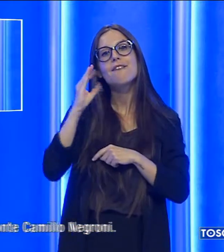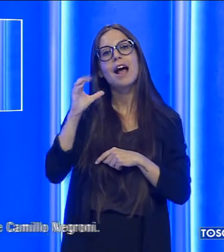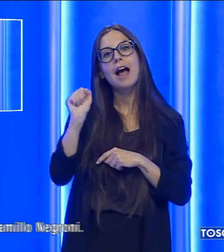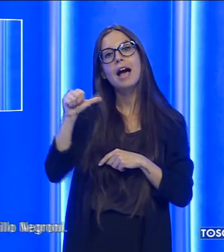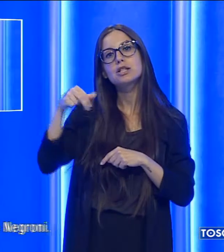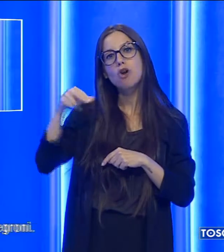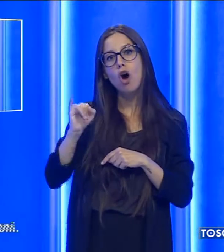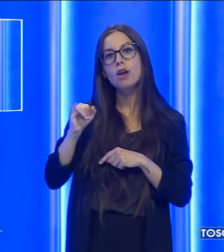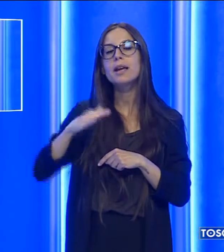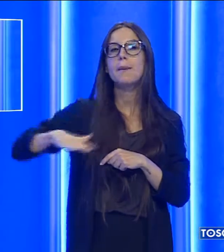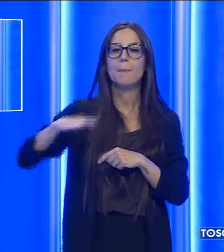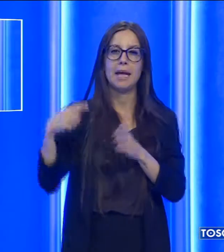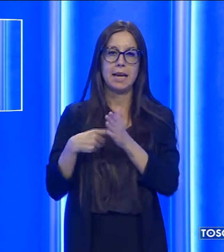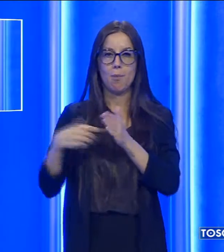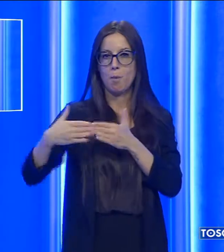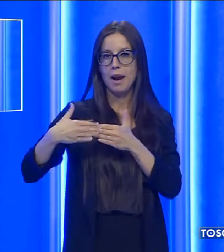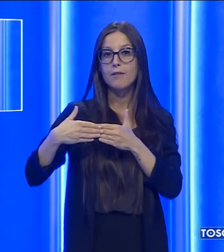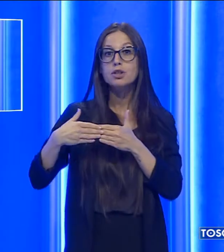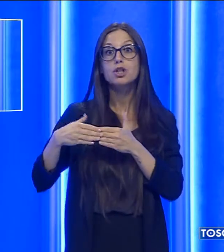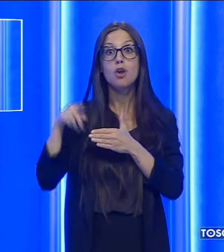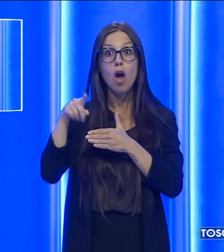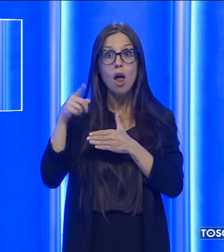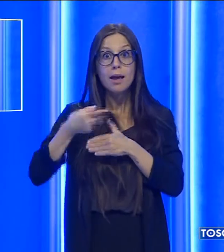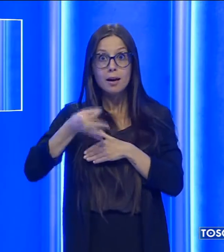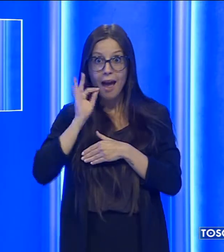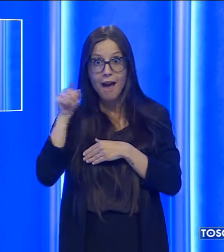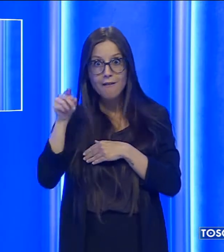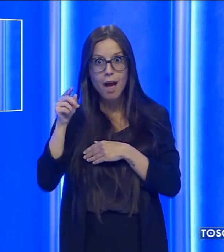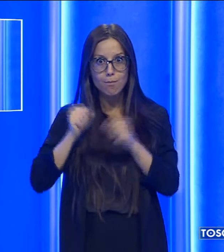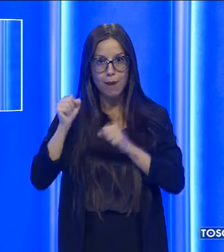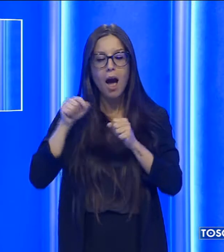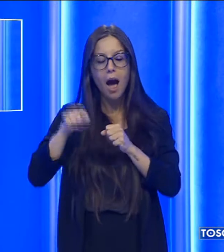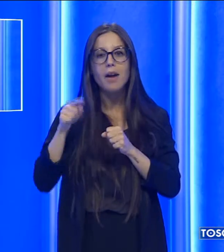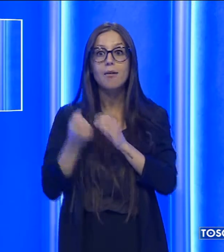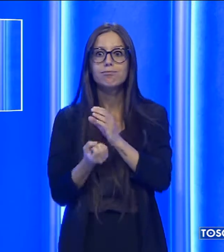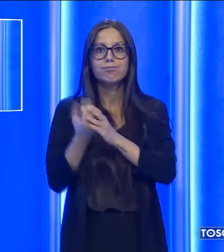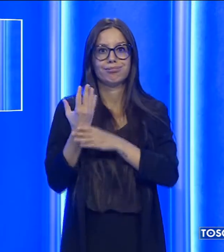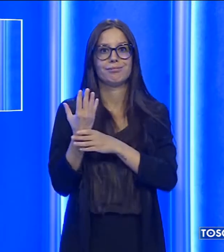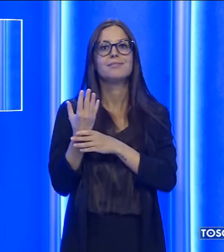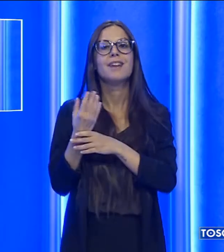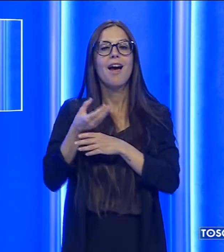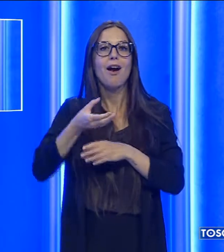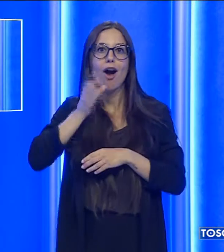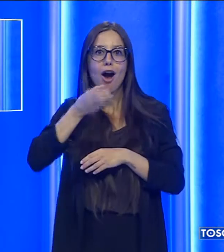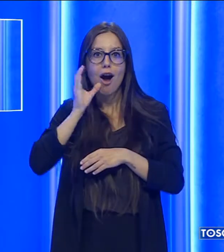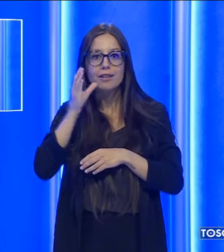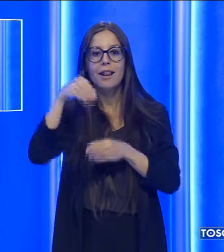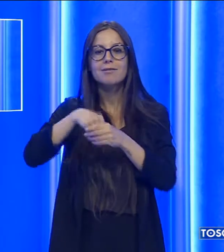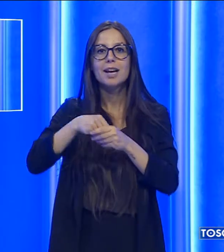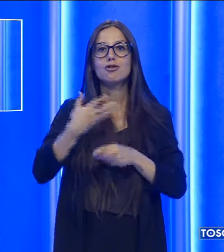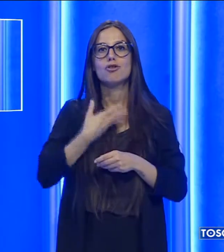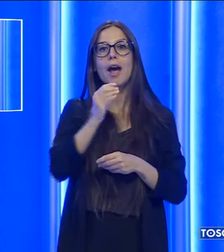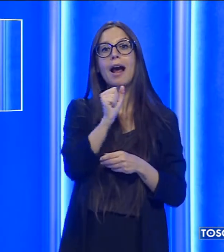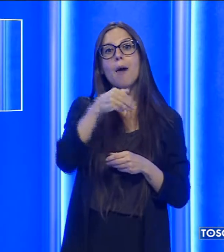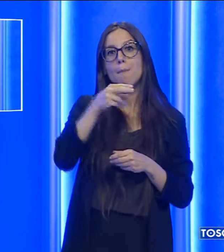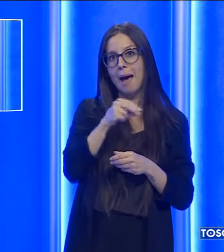piazza della Repubblica dove nacque il celebre cocktail a base di Campari, Vermut